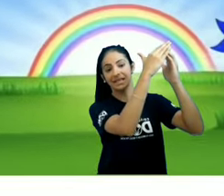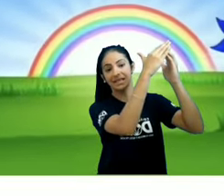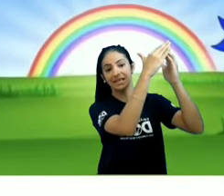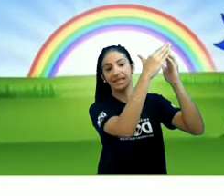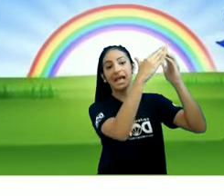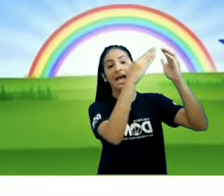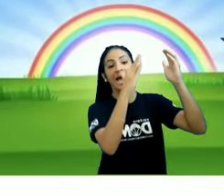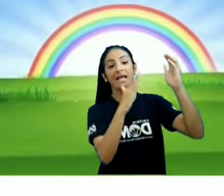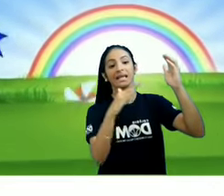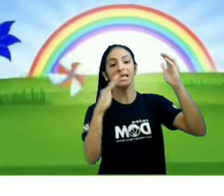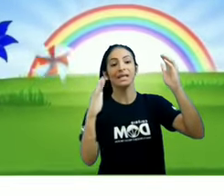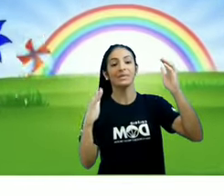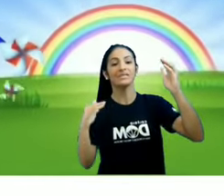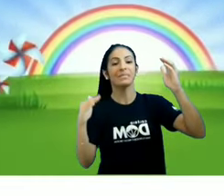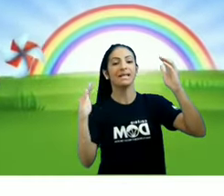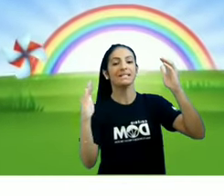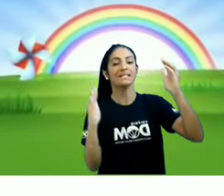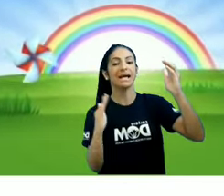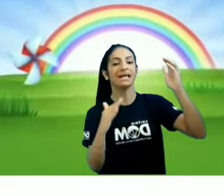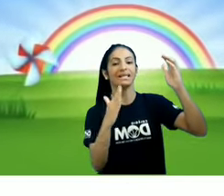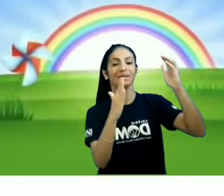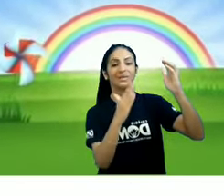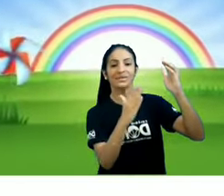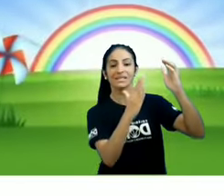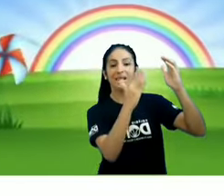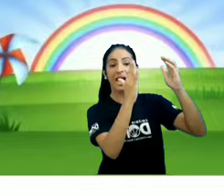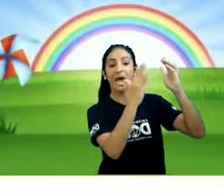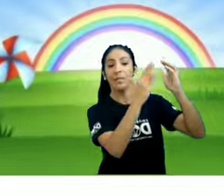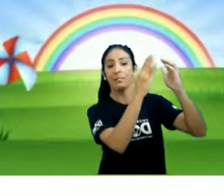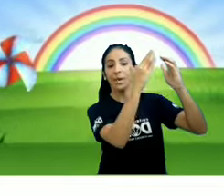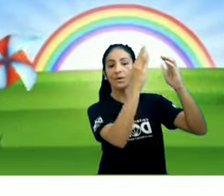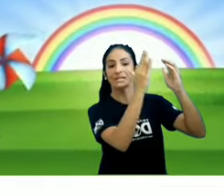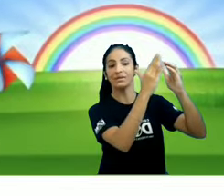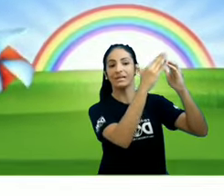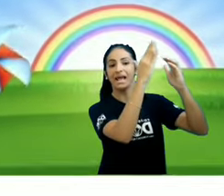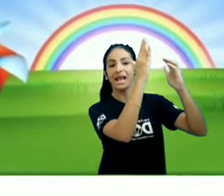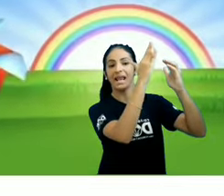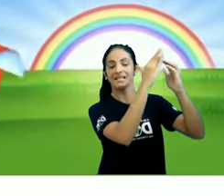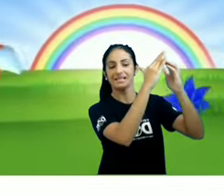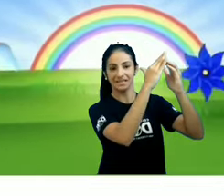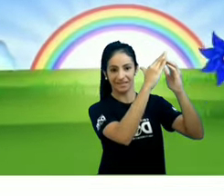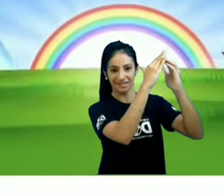E os passarinhos pousam nela assim